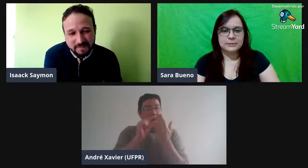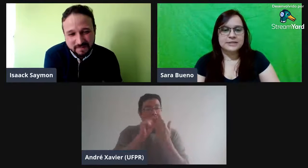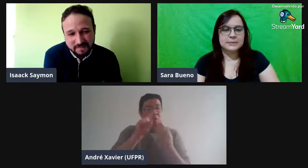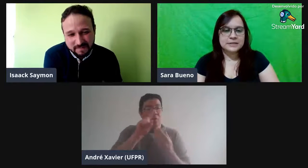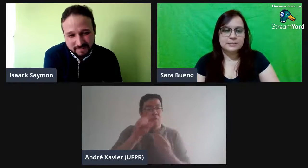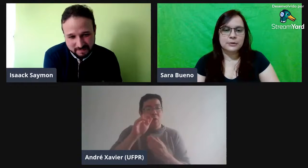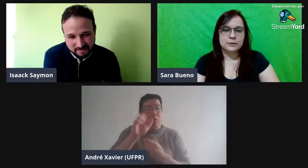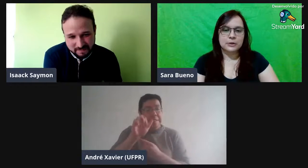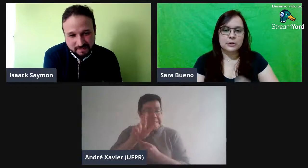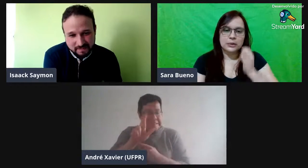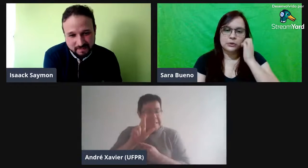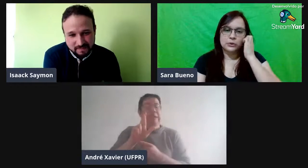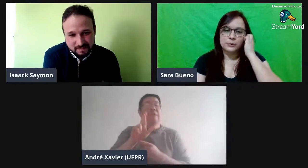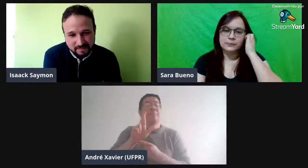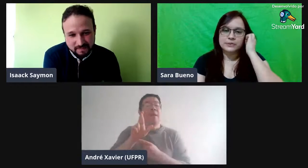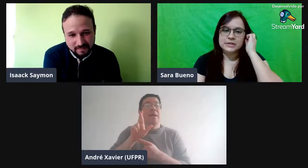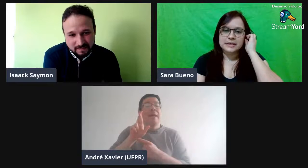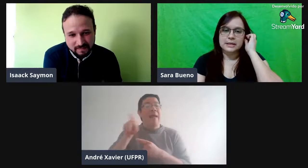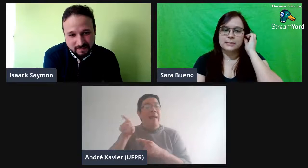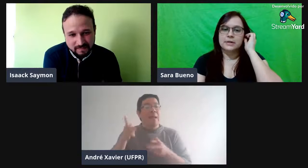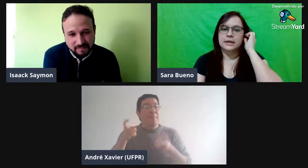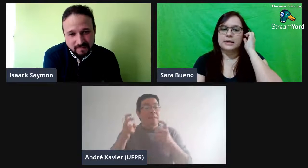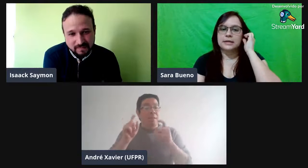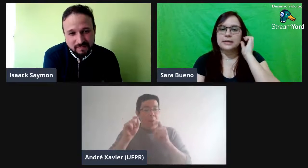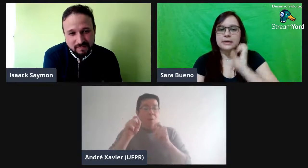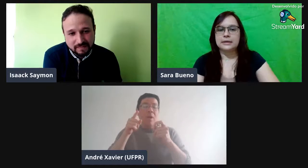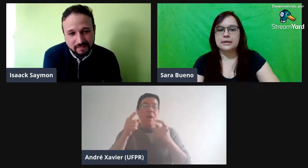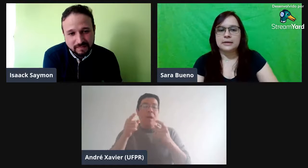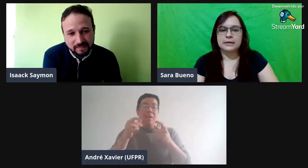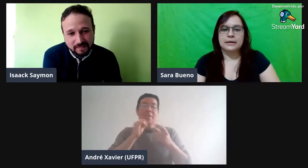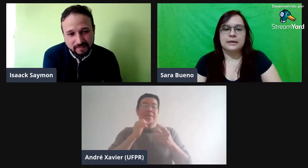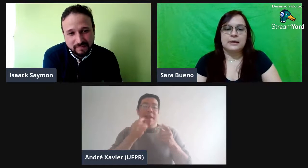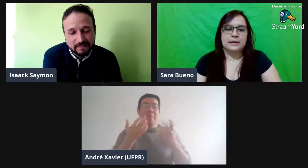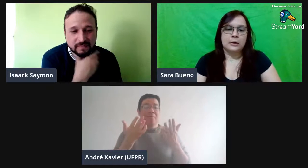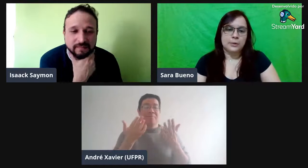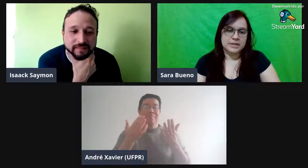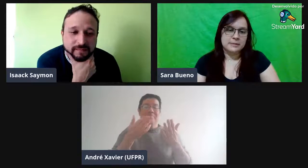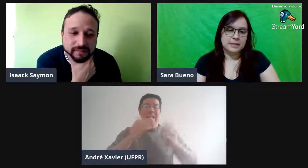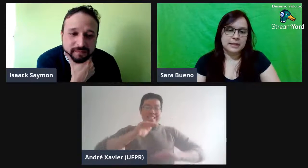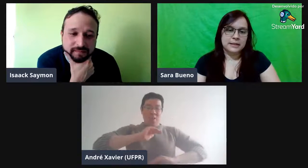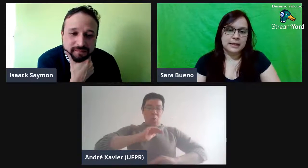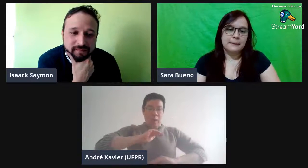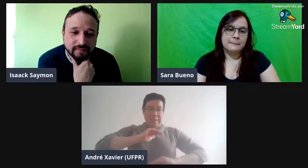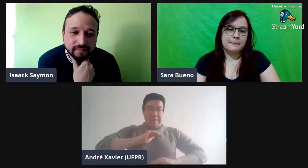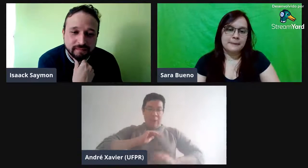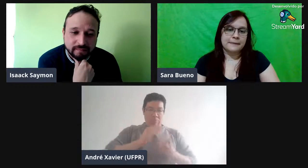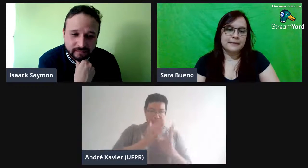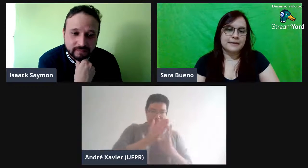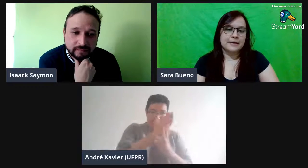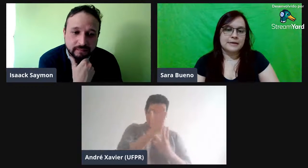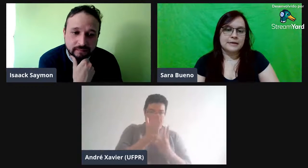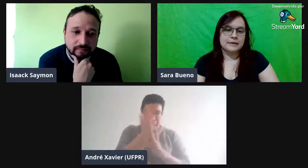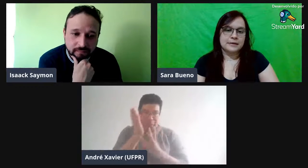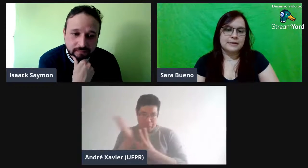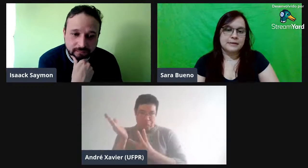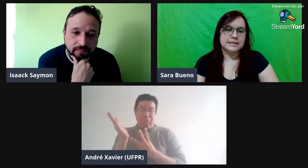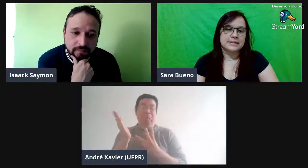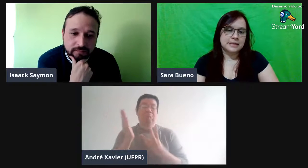também se percebeu também que o ator Zaymer, ele, eu percebi ali, né, que nessas três